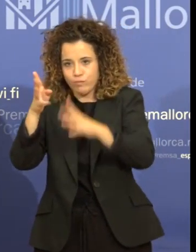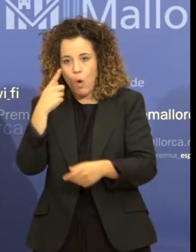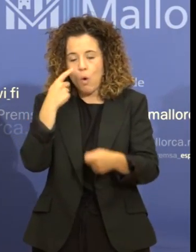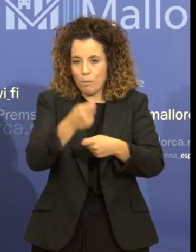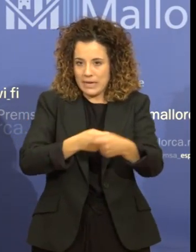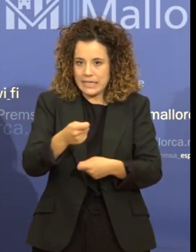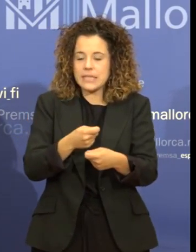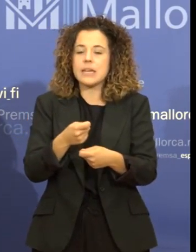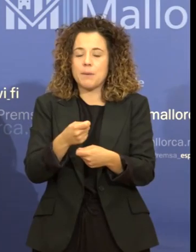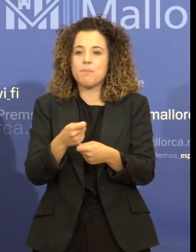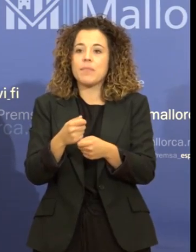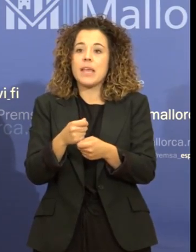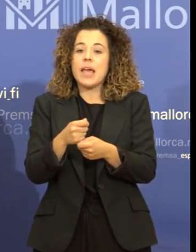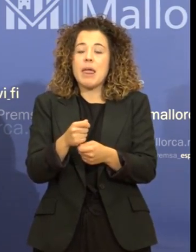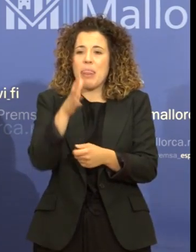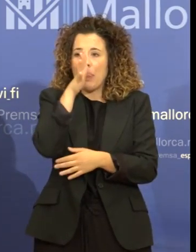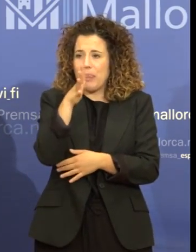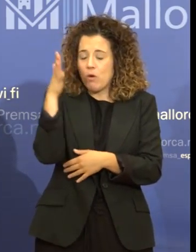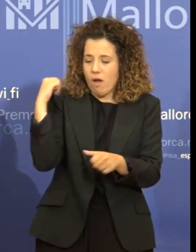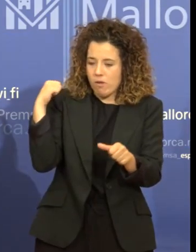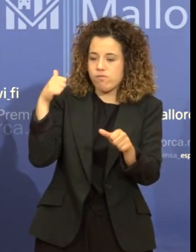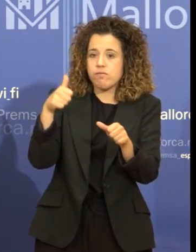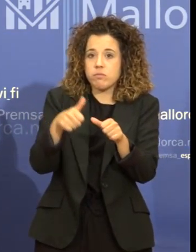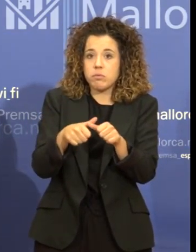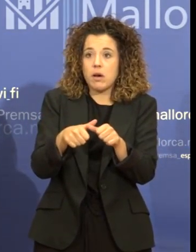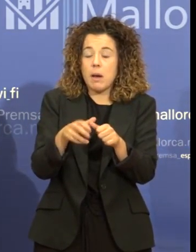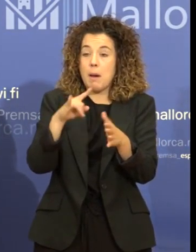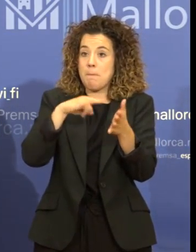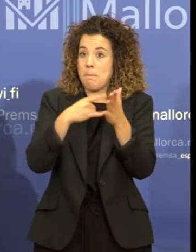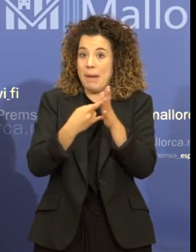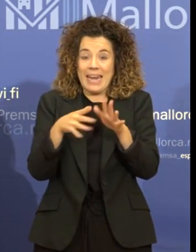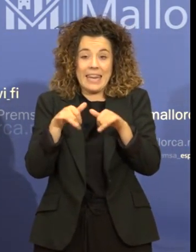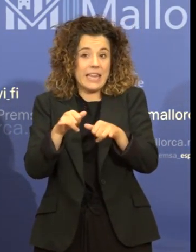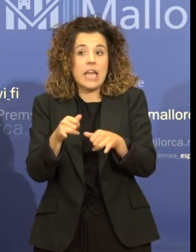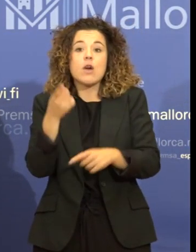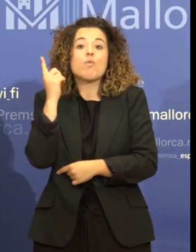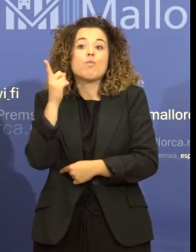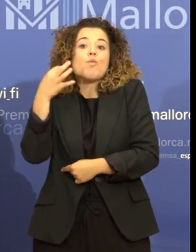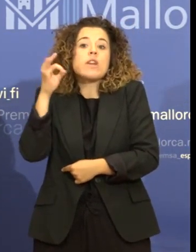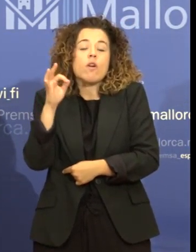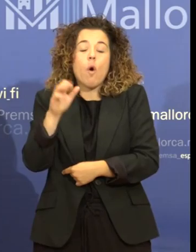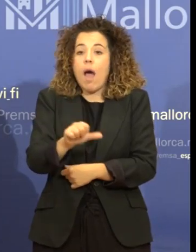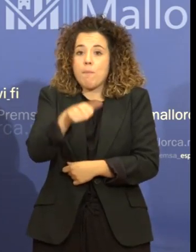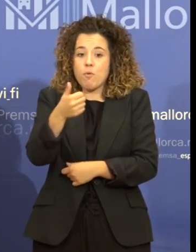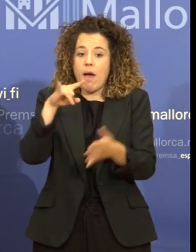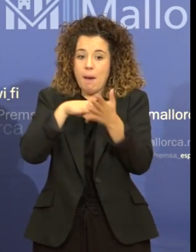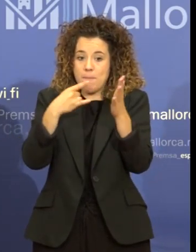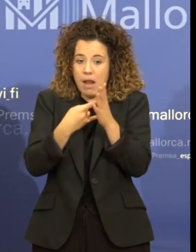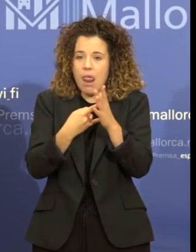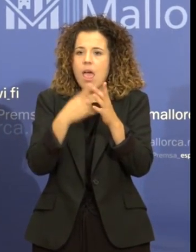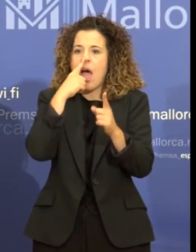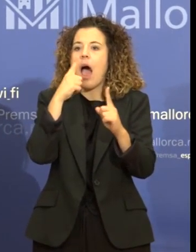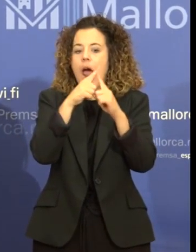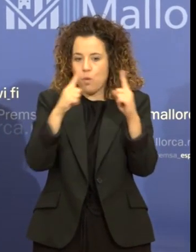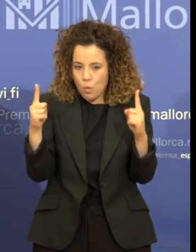Els darrers cinc anys hem estat sense pla d'inspecció, només amb aquell que es va aprovar, i el pla d'inspecció és anual,